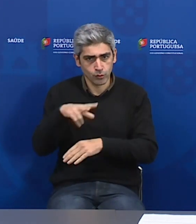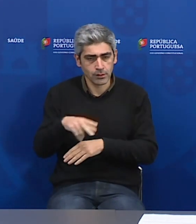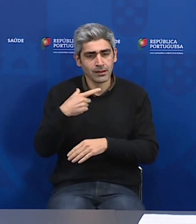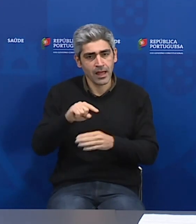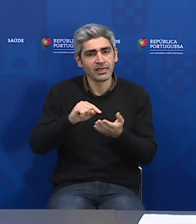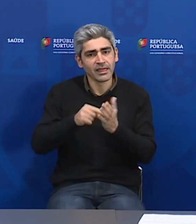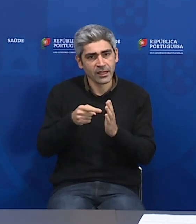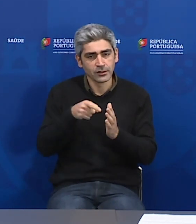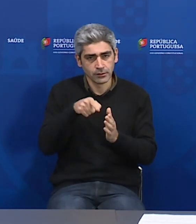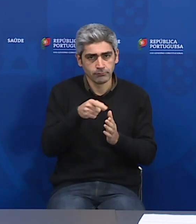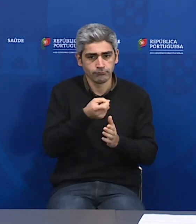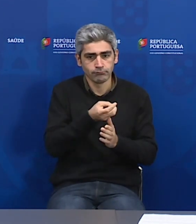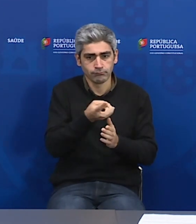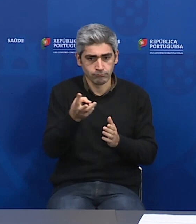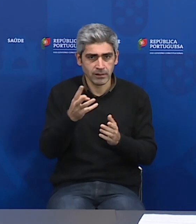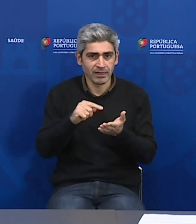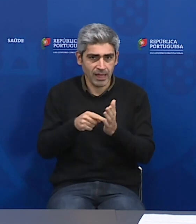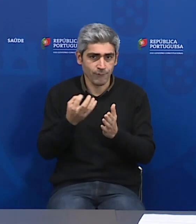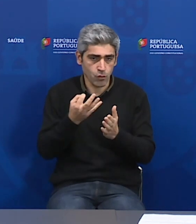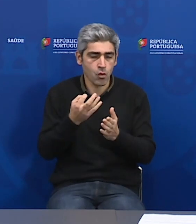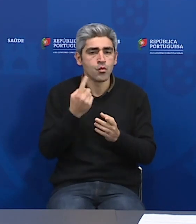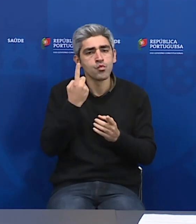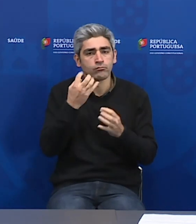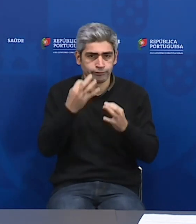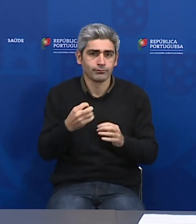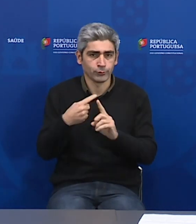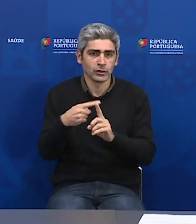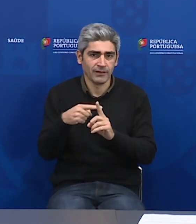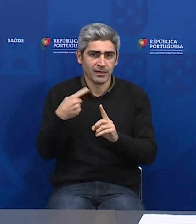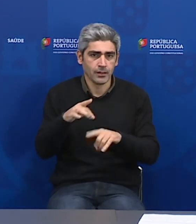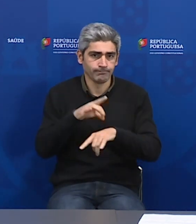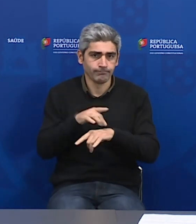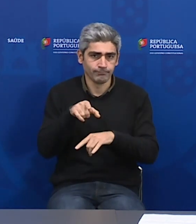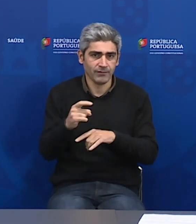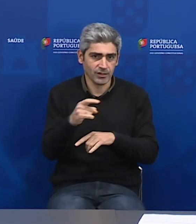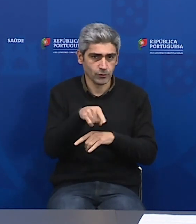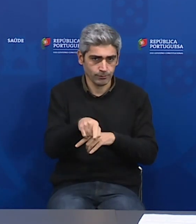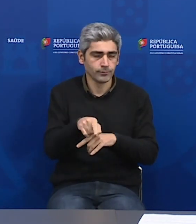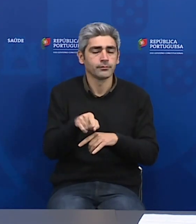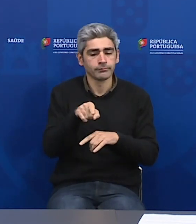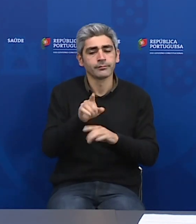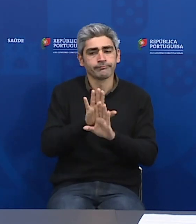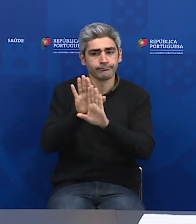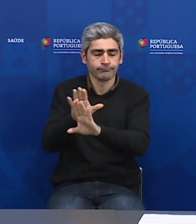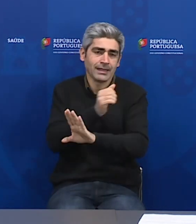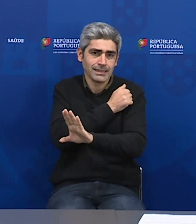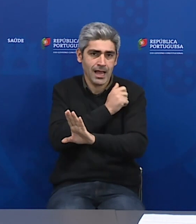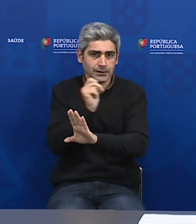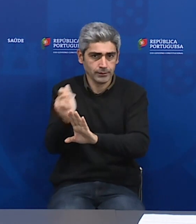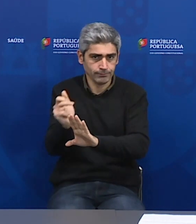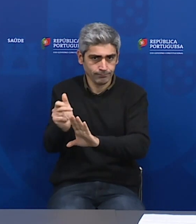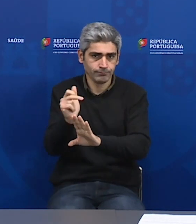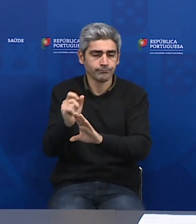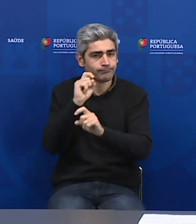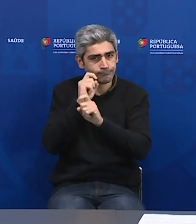Um dos portugueses testou positivo e encontra-se no seu domicílio em vigilância ativa, com